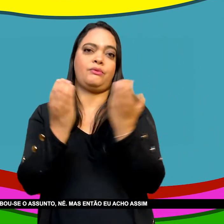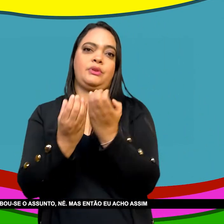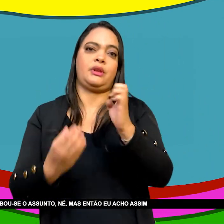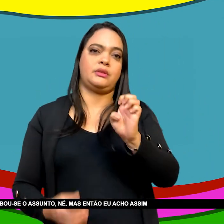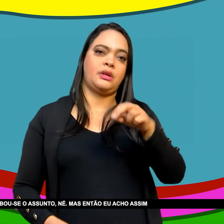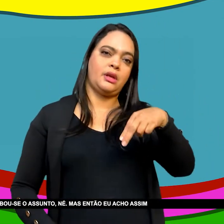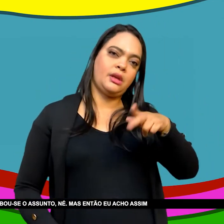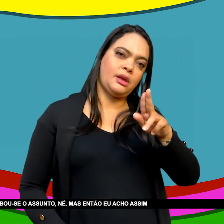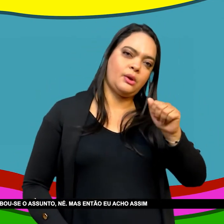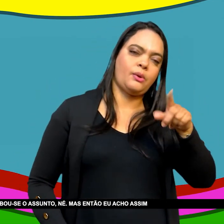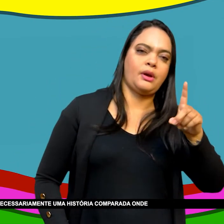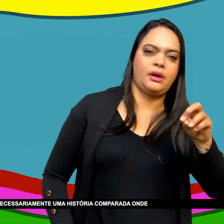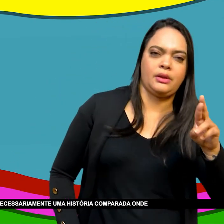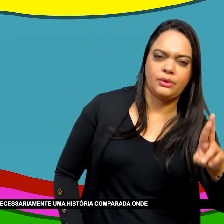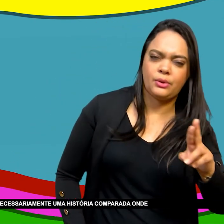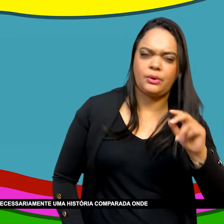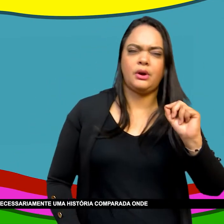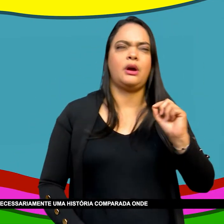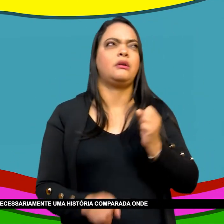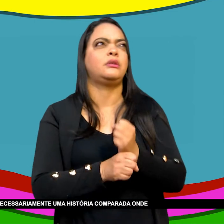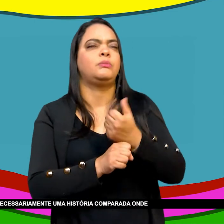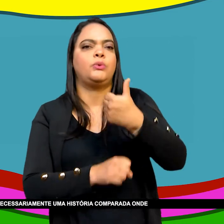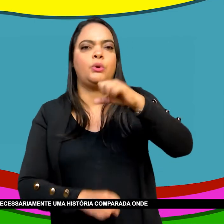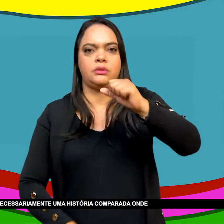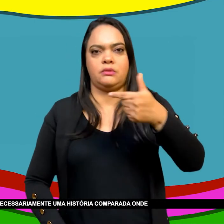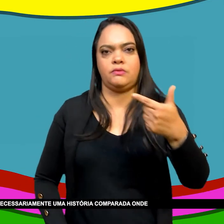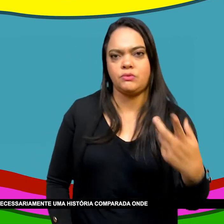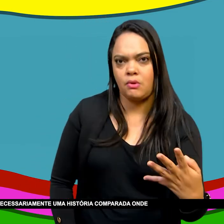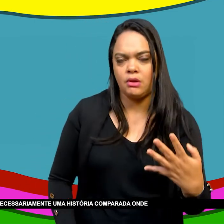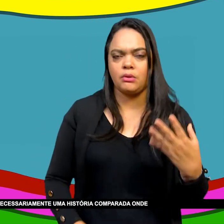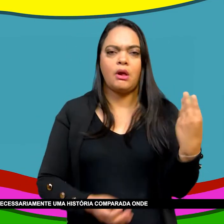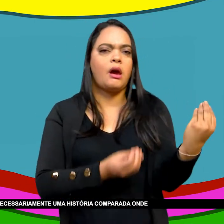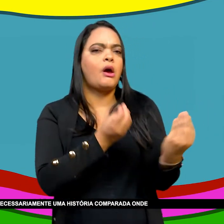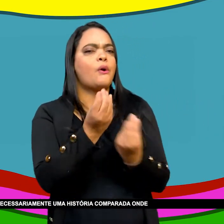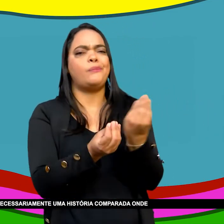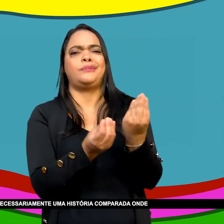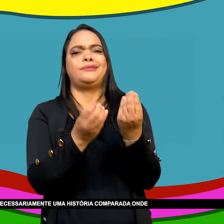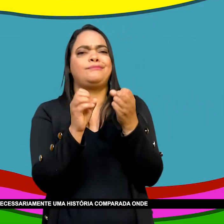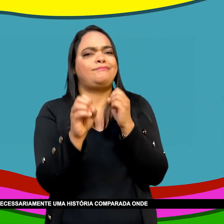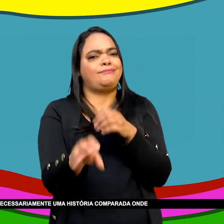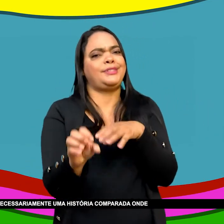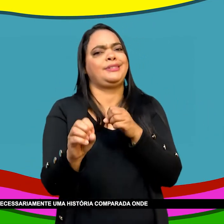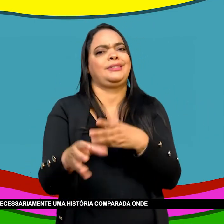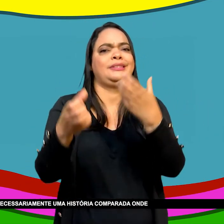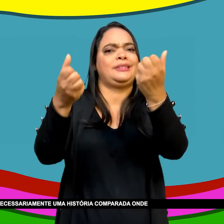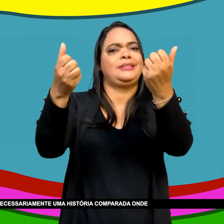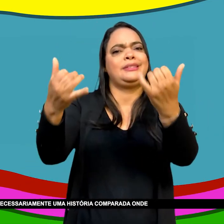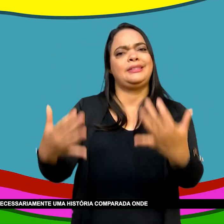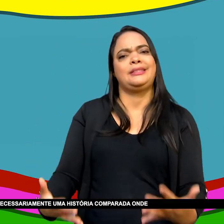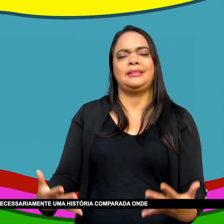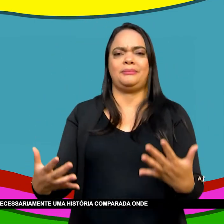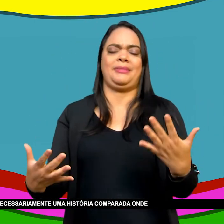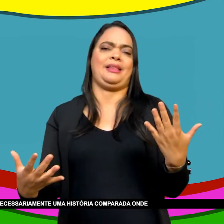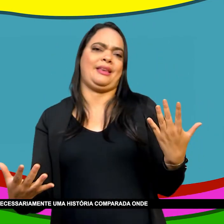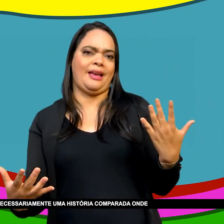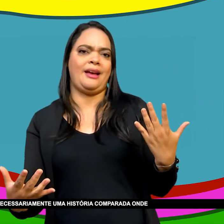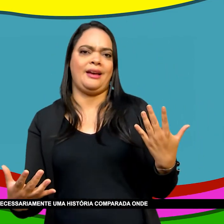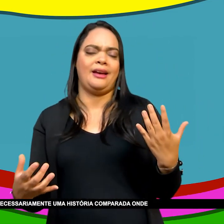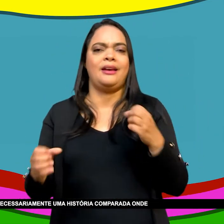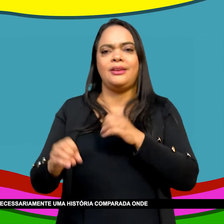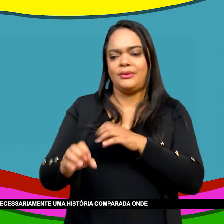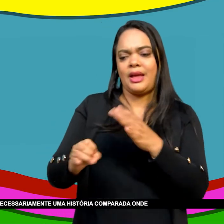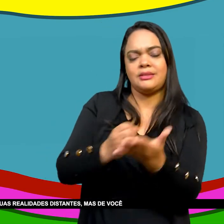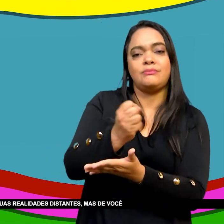Mas então Então eu acho assim Que essa é a perspectiva De buscar conexões Não necessariamente Uma história